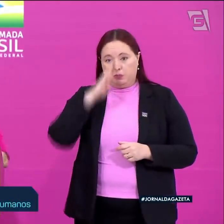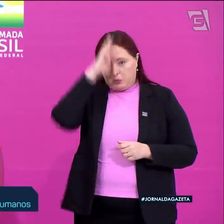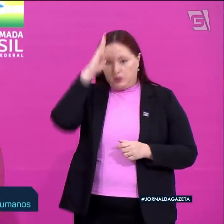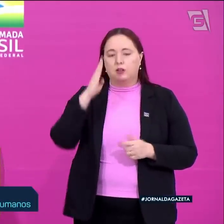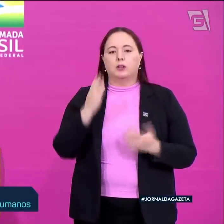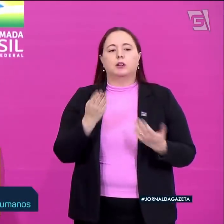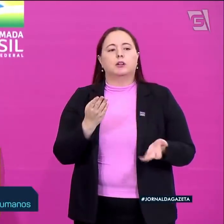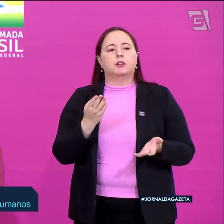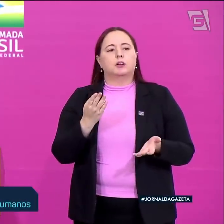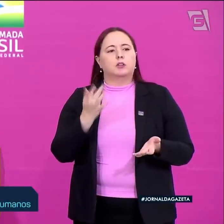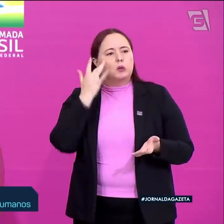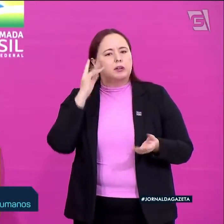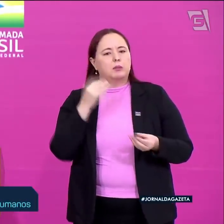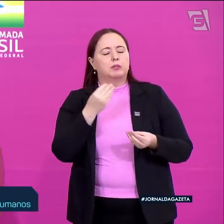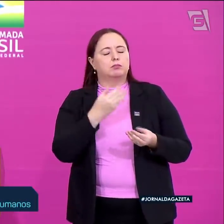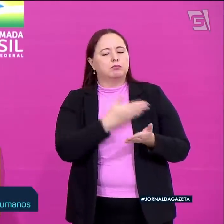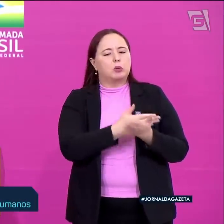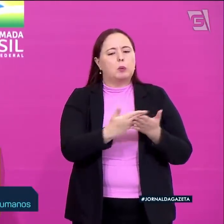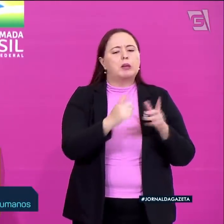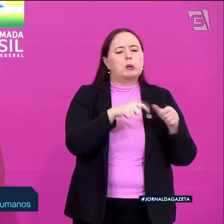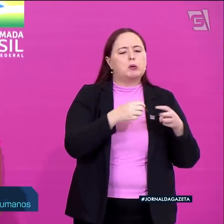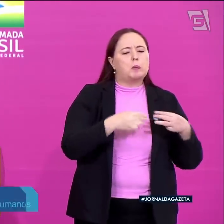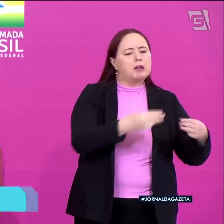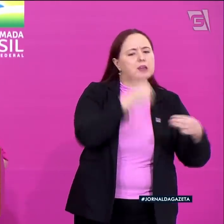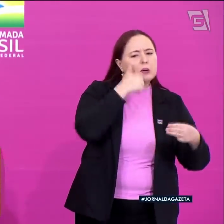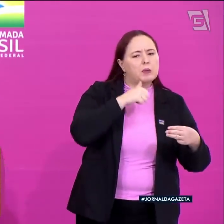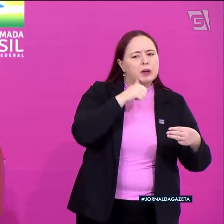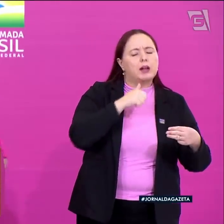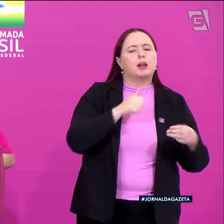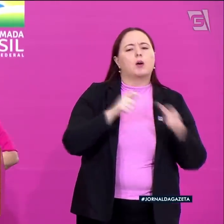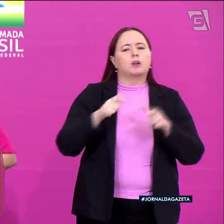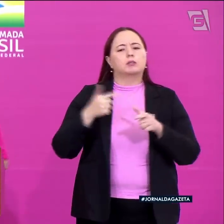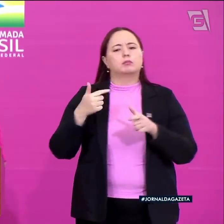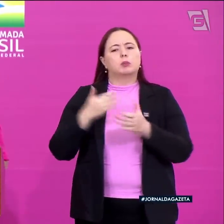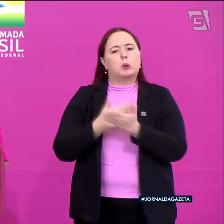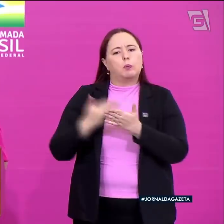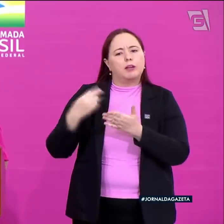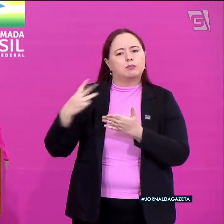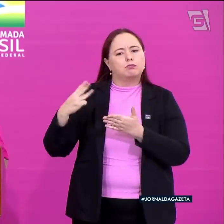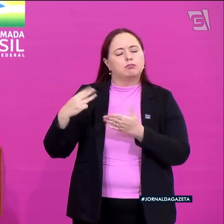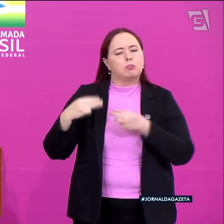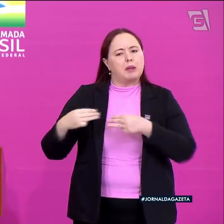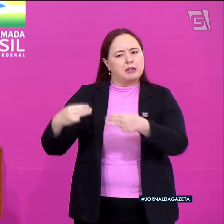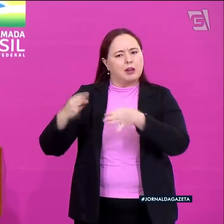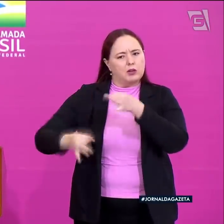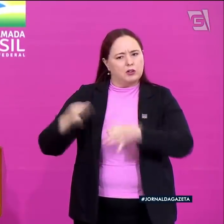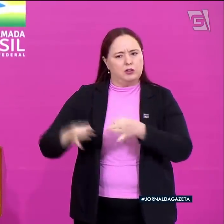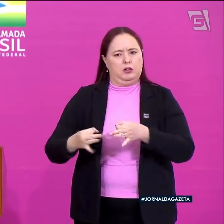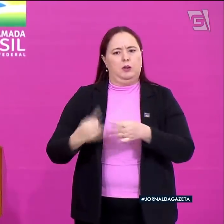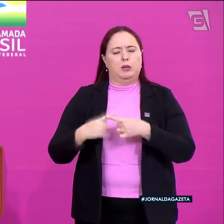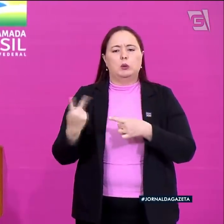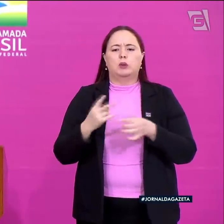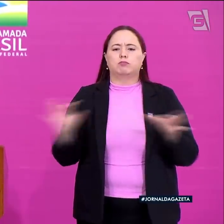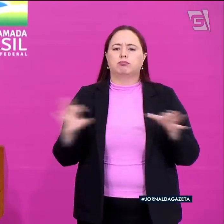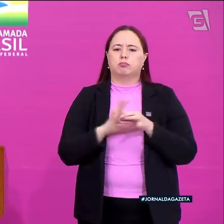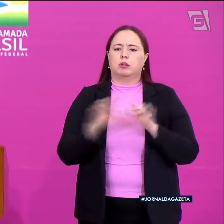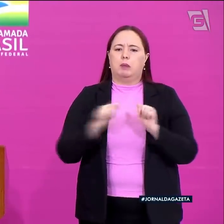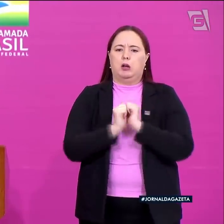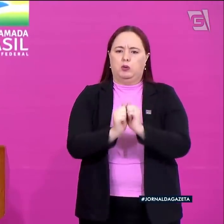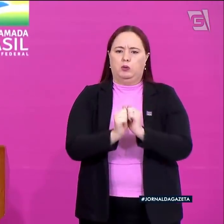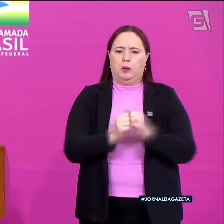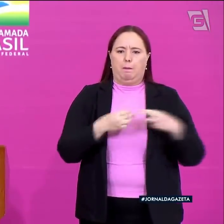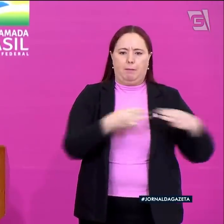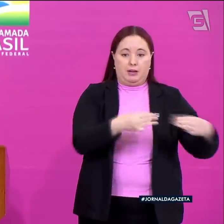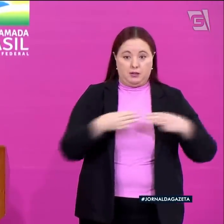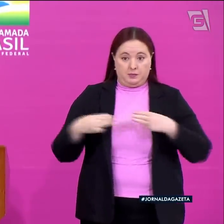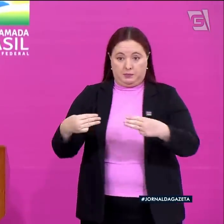nunca sabe quando começa o Ministério da Mulher e quando começa e termina o Ministério da Justiça. São dois ministérios que trabalham juntos.